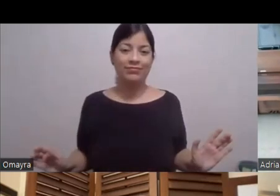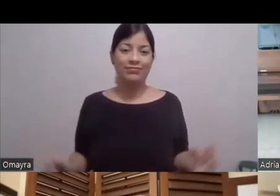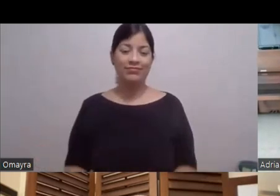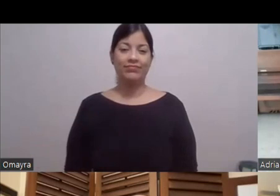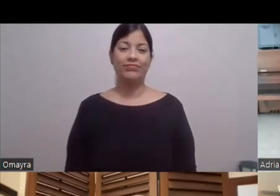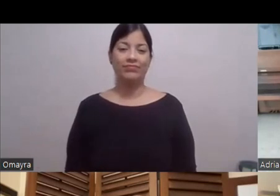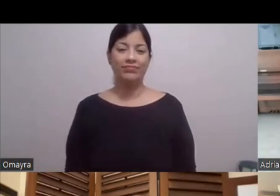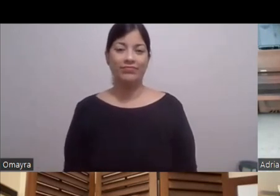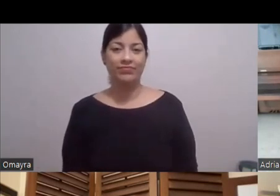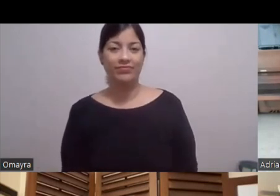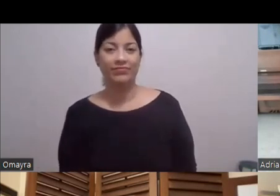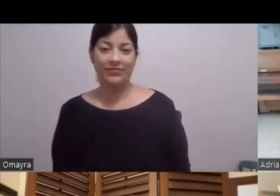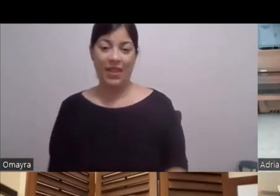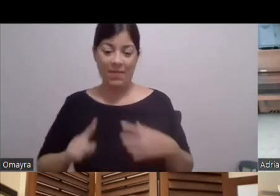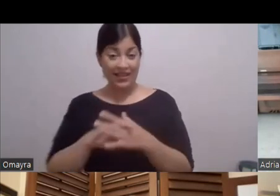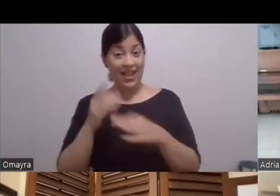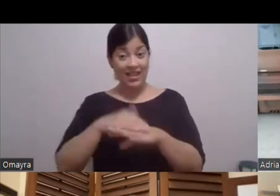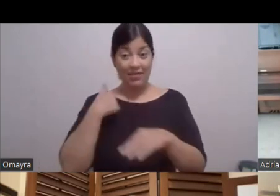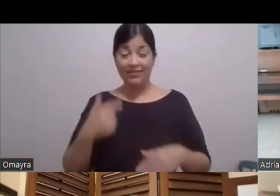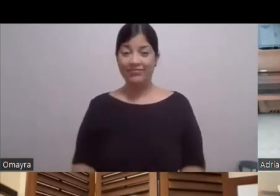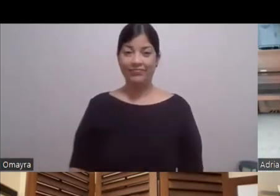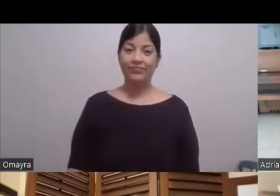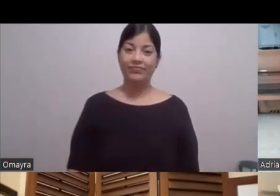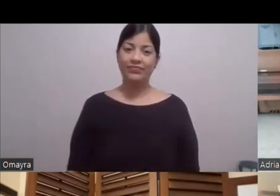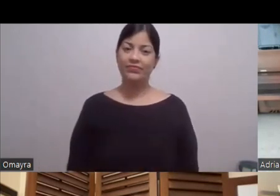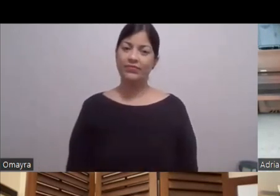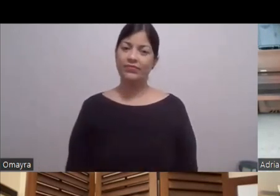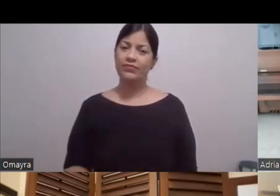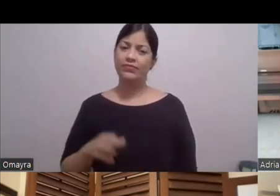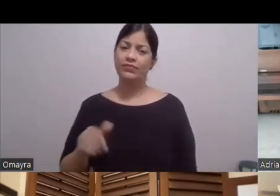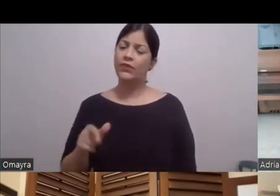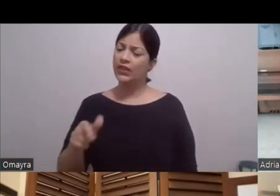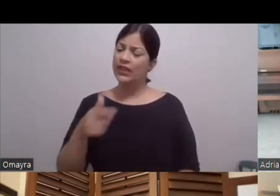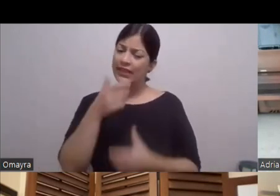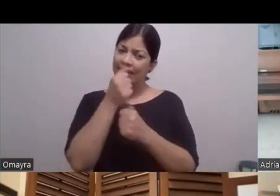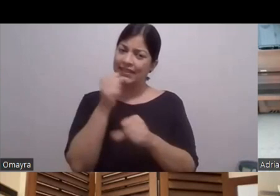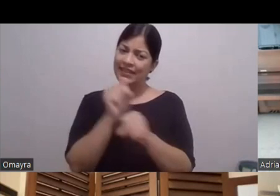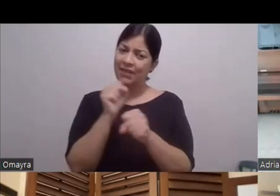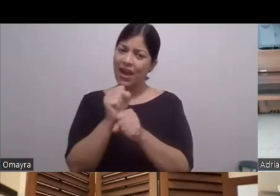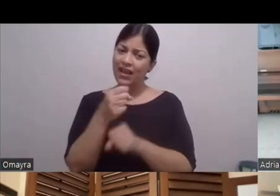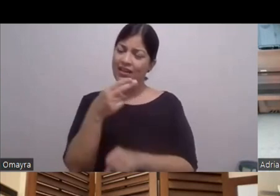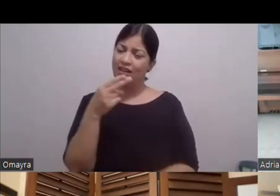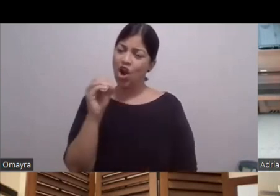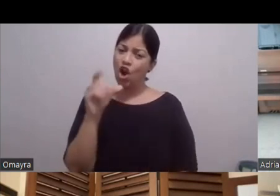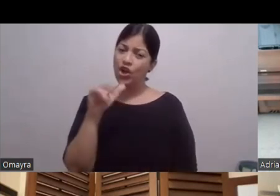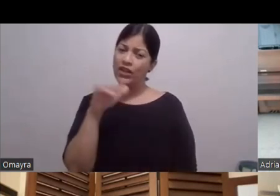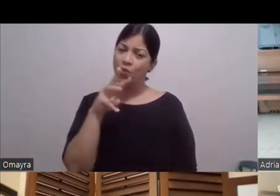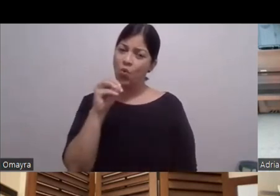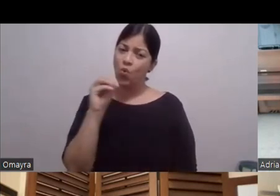Empiece a llamar Néstor ¿Te interesa Trabajar en Hollywood? ¿O para cine Norteamericano?